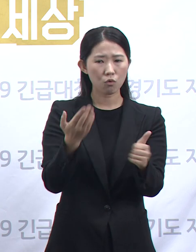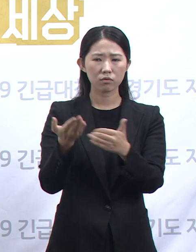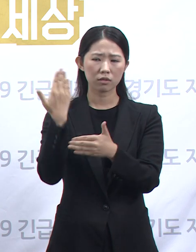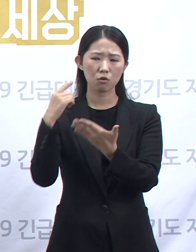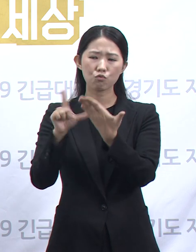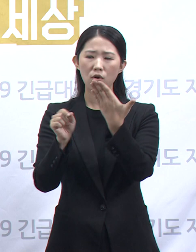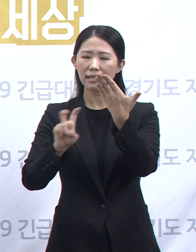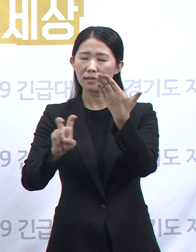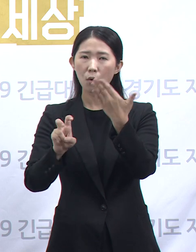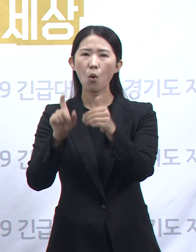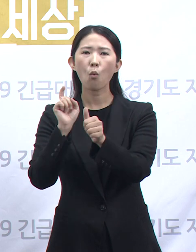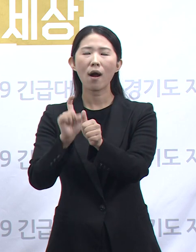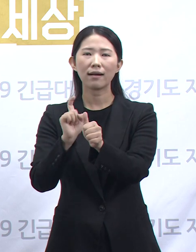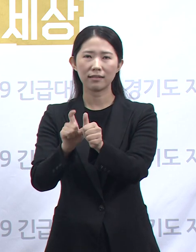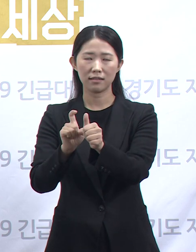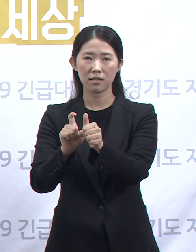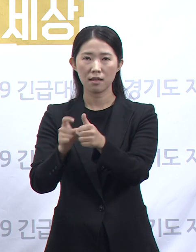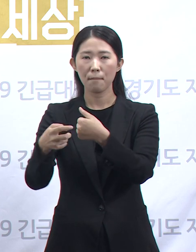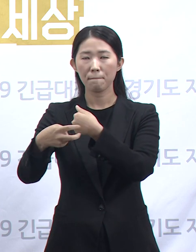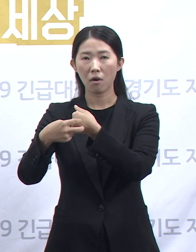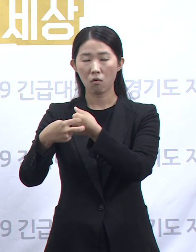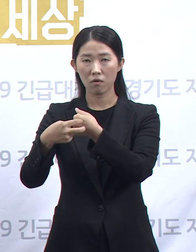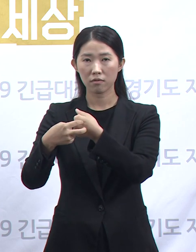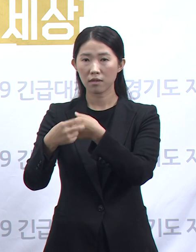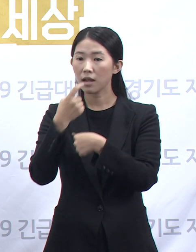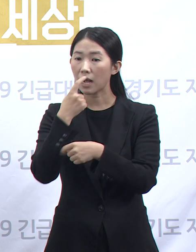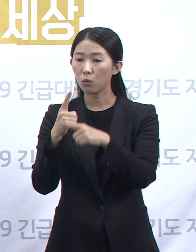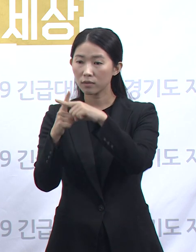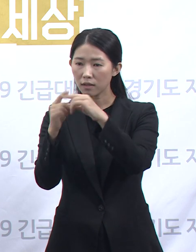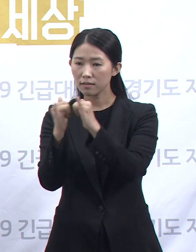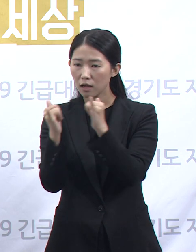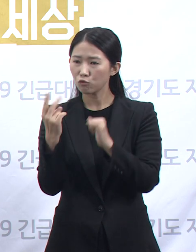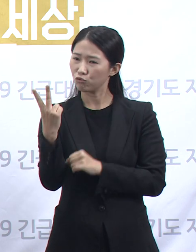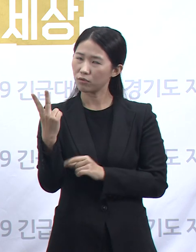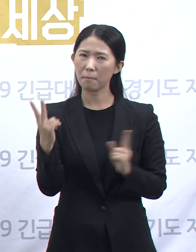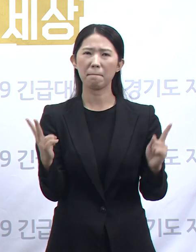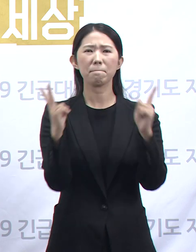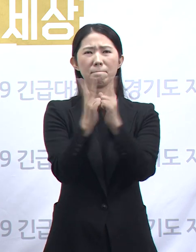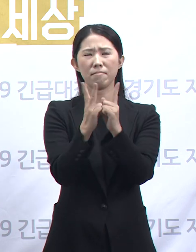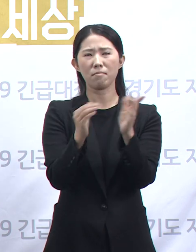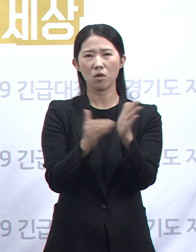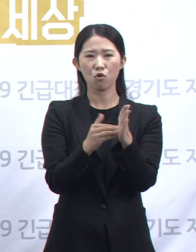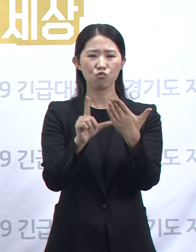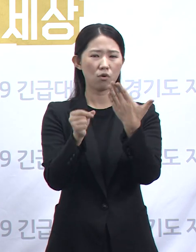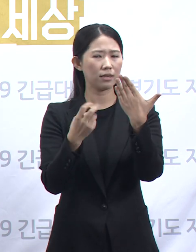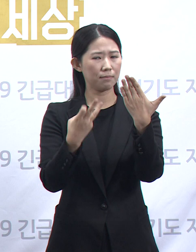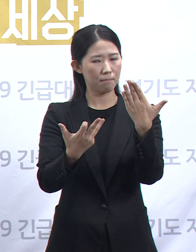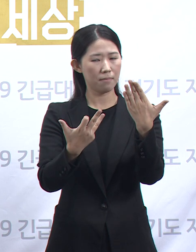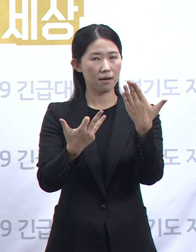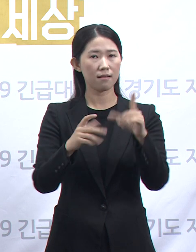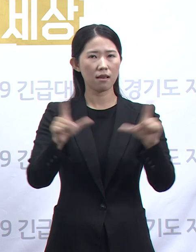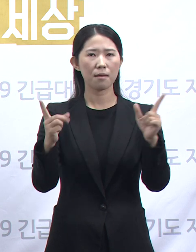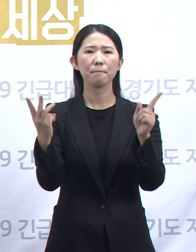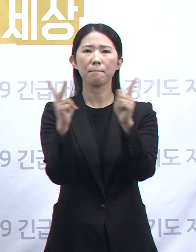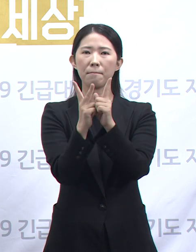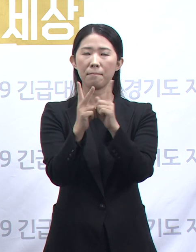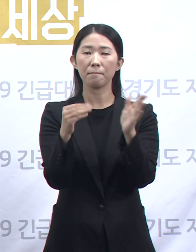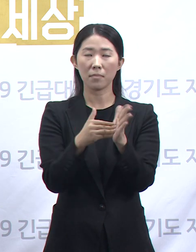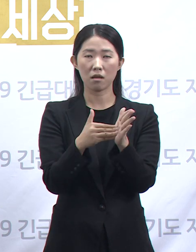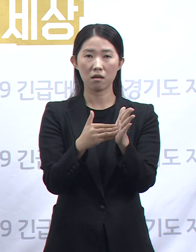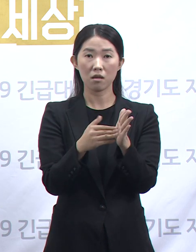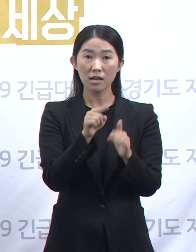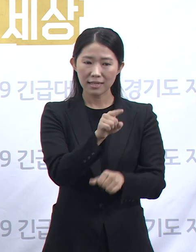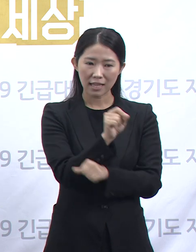병원 간호사 등 2명과, 9월 18일 접촉이 있었던 것으로 확인됩니다. 확진자가 발생한 원무과는 9월 24일